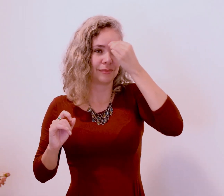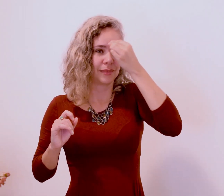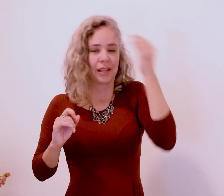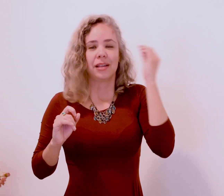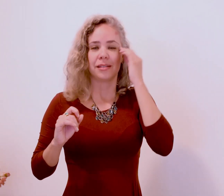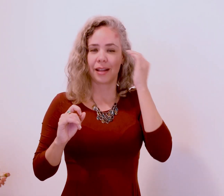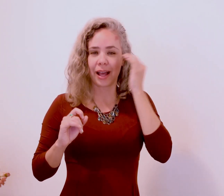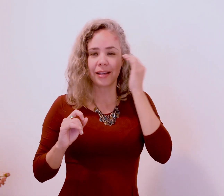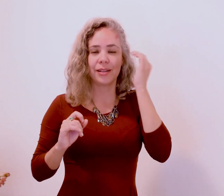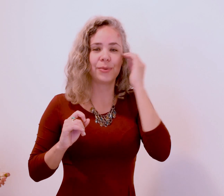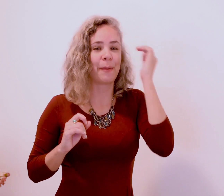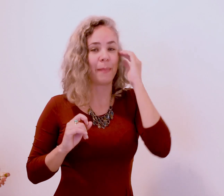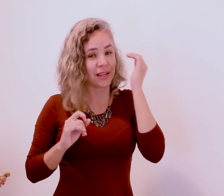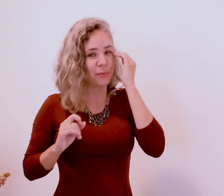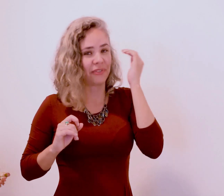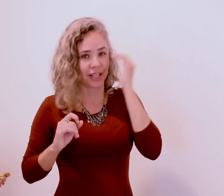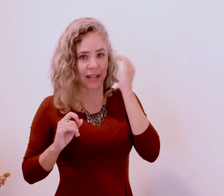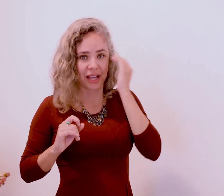Será que isso é mesmo verdade?